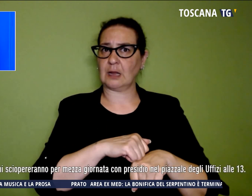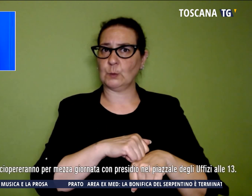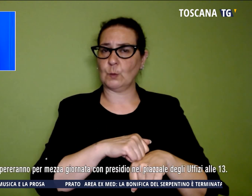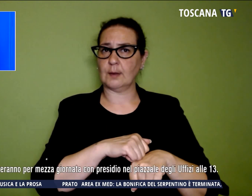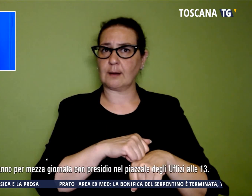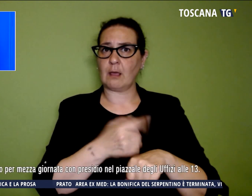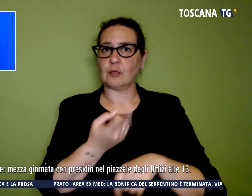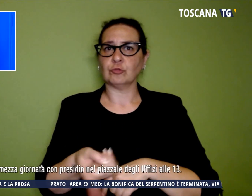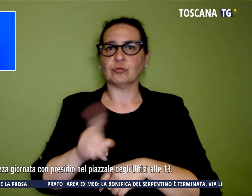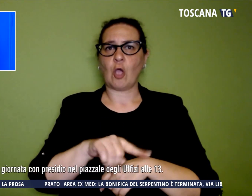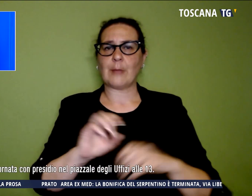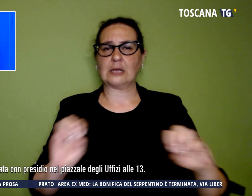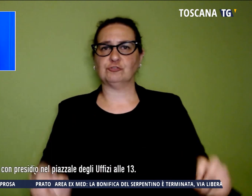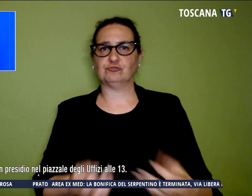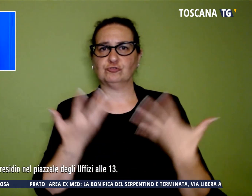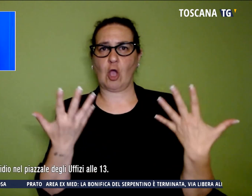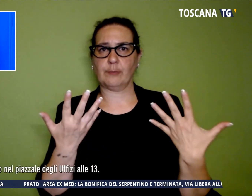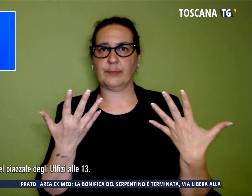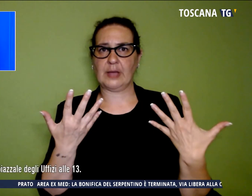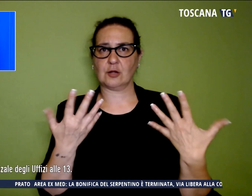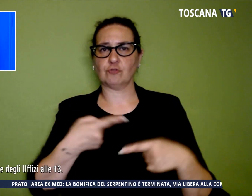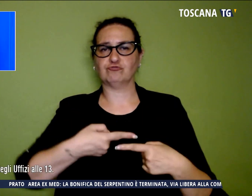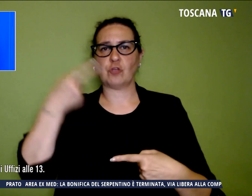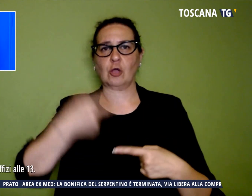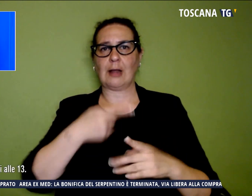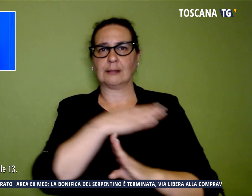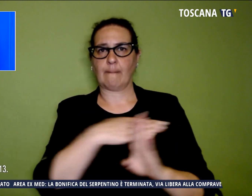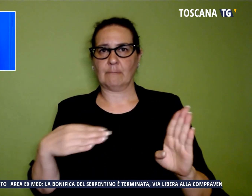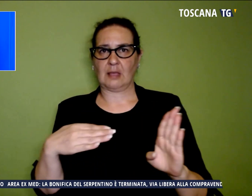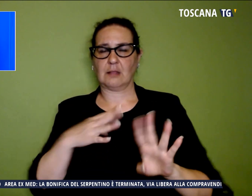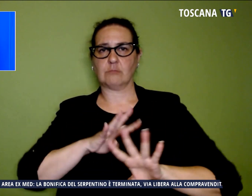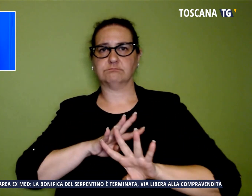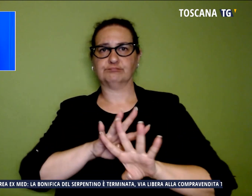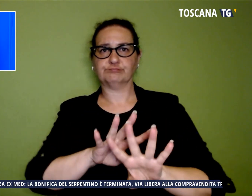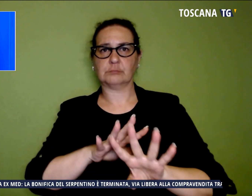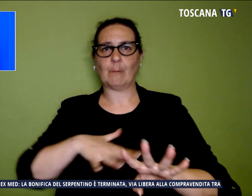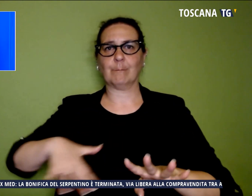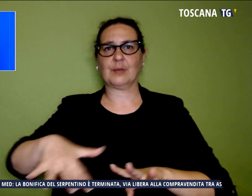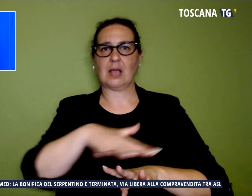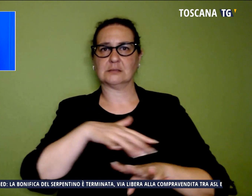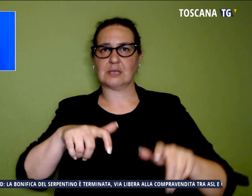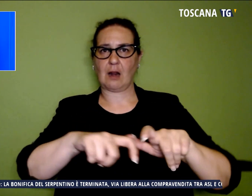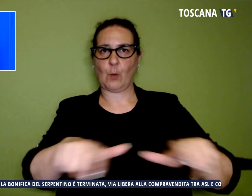mezza giornata con presidio nel piazzale degli uffizi alle 13.